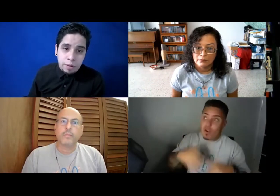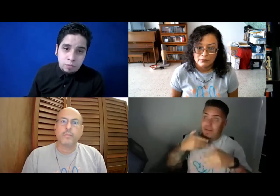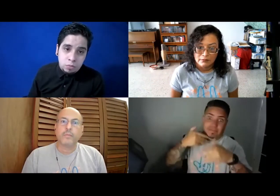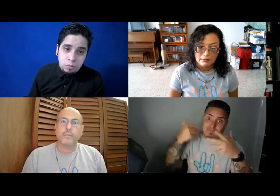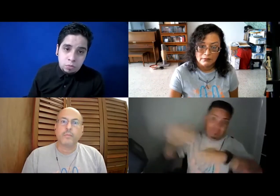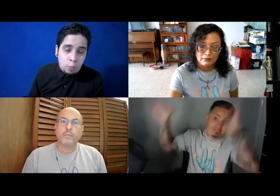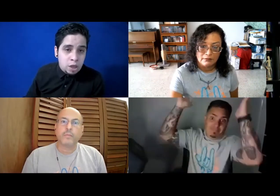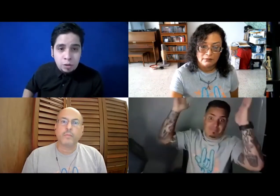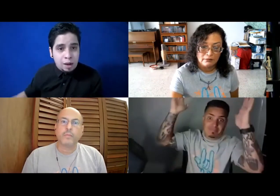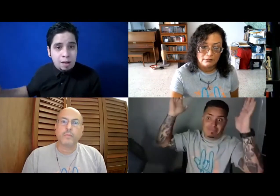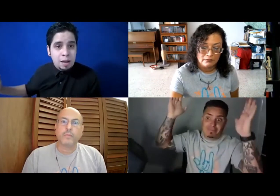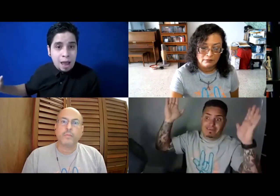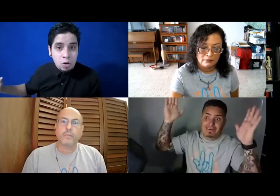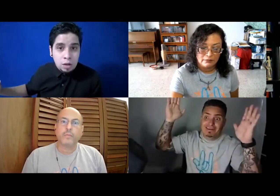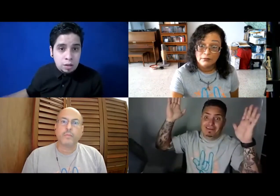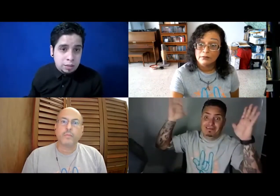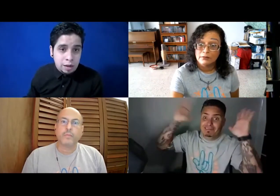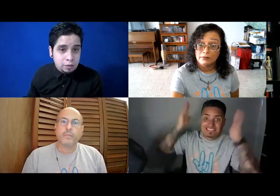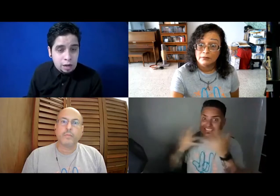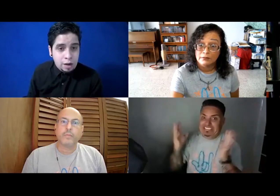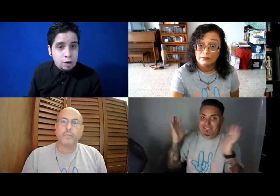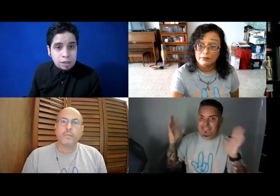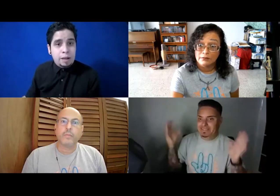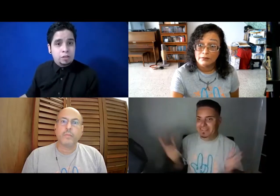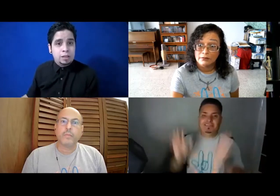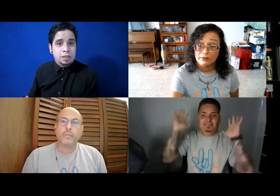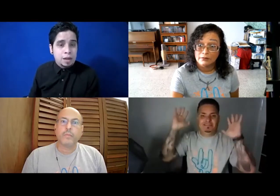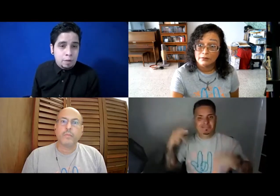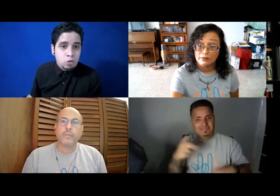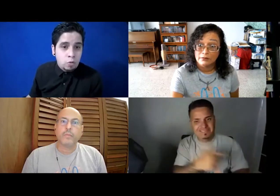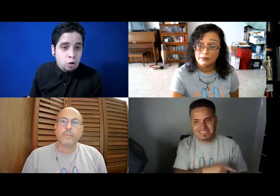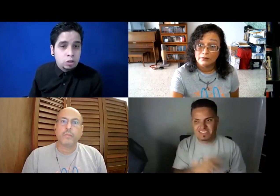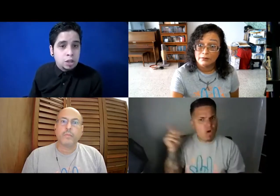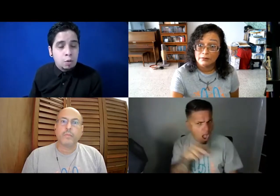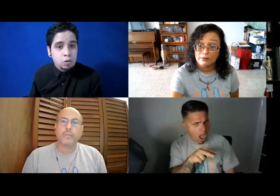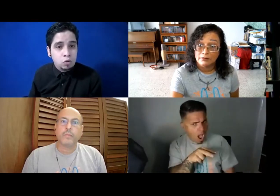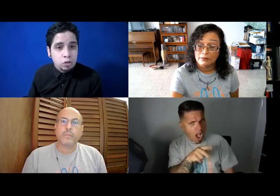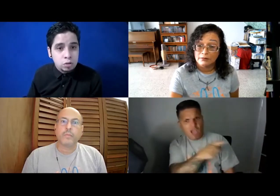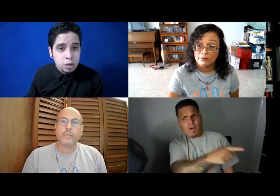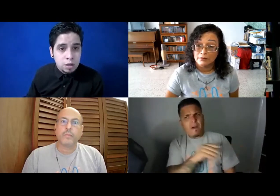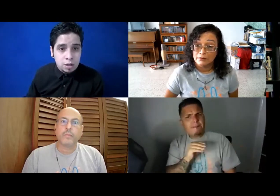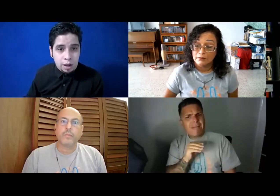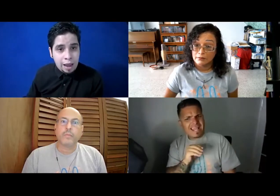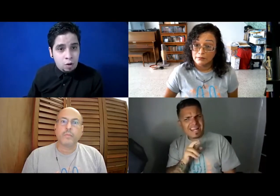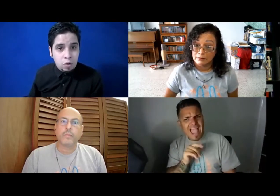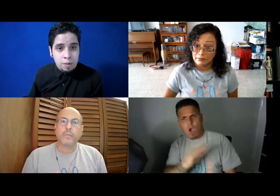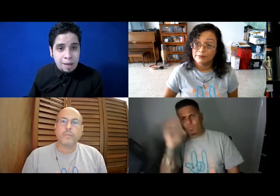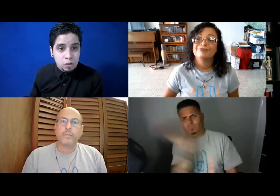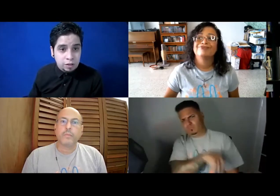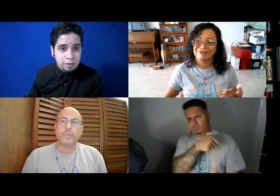pues no pude más, tuve que hablarle malo y tirarle fuerte para que entonces entendieran porque no encontraba otra solución, ahí cuando hablé malo, entonces se